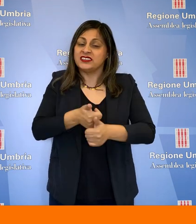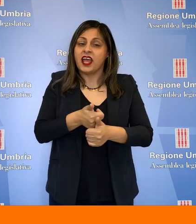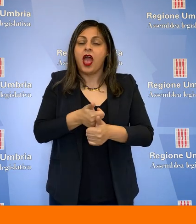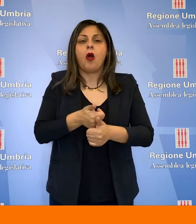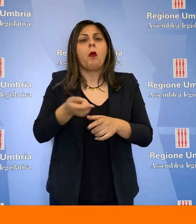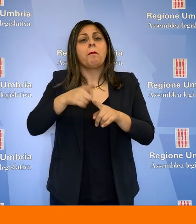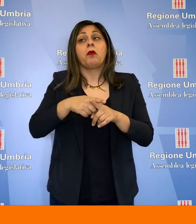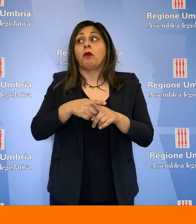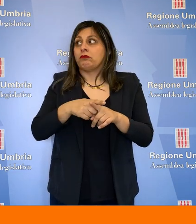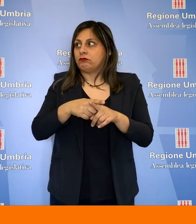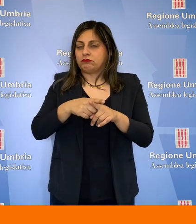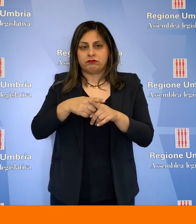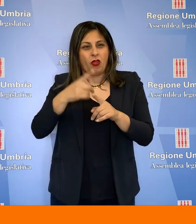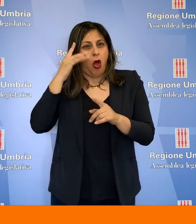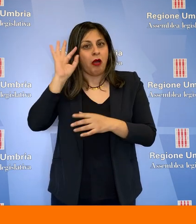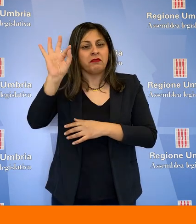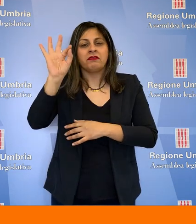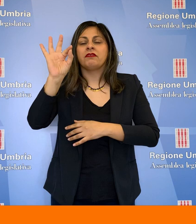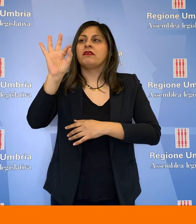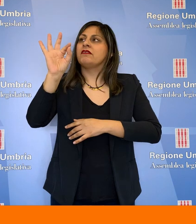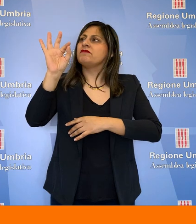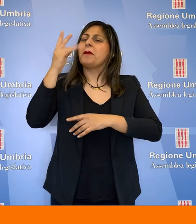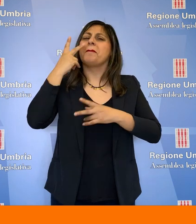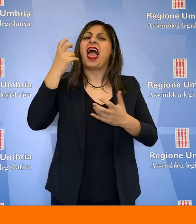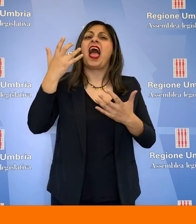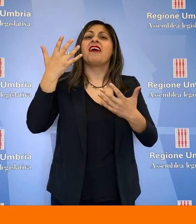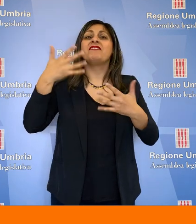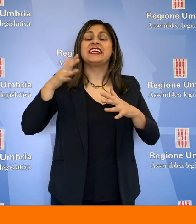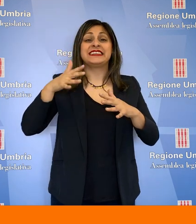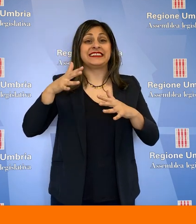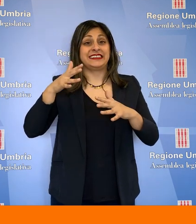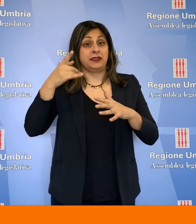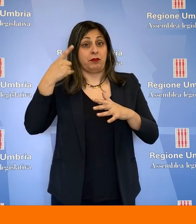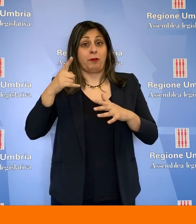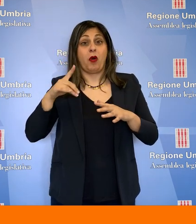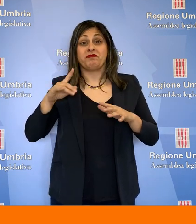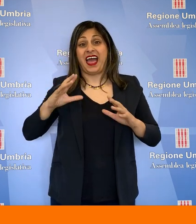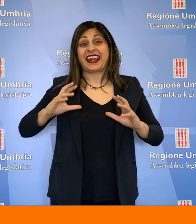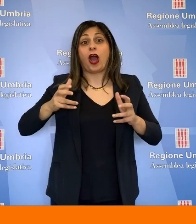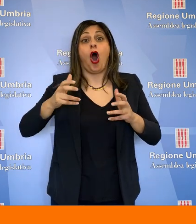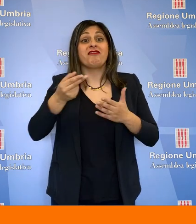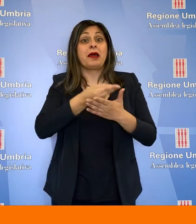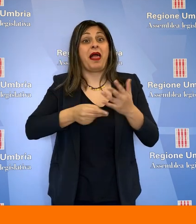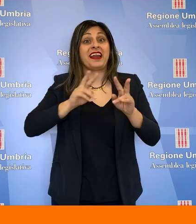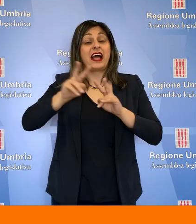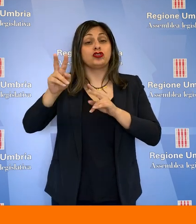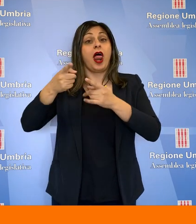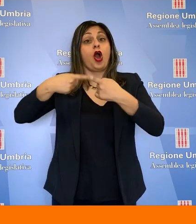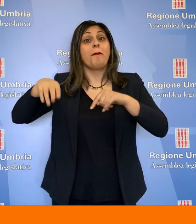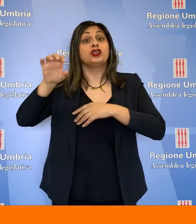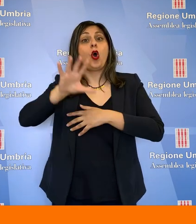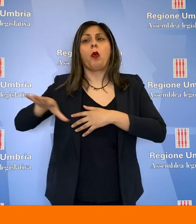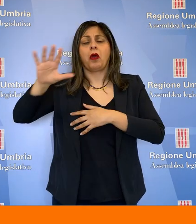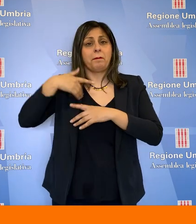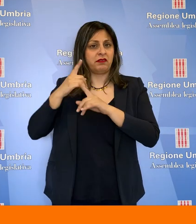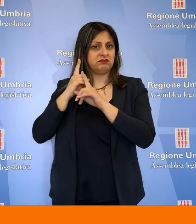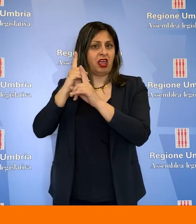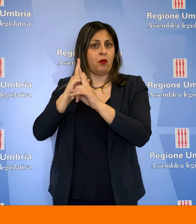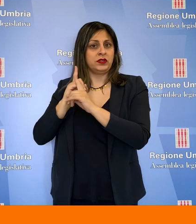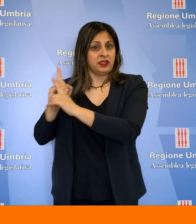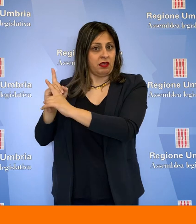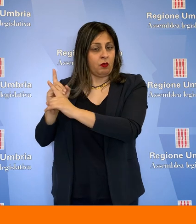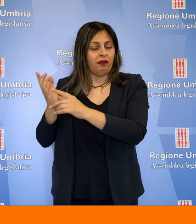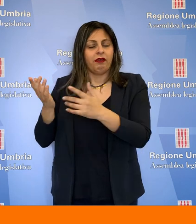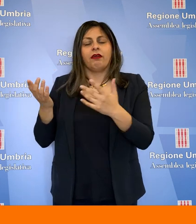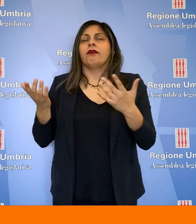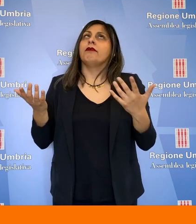regionale, ma assolutamente in linea con le missioni previste per il recovery plan nazionale dalla Commissione